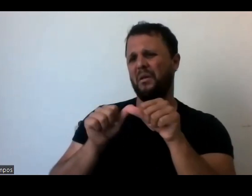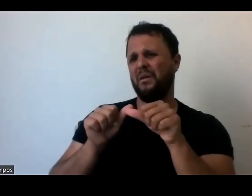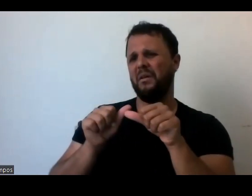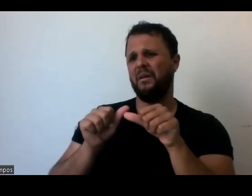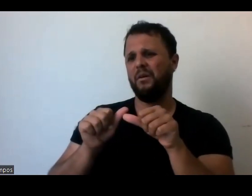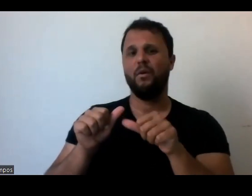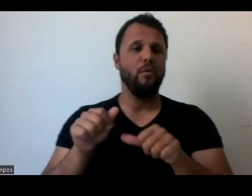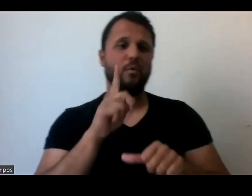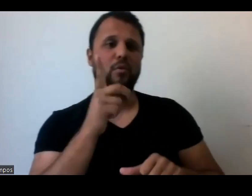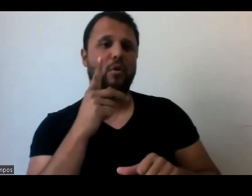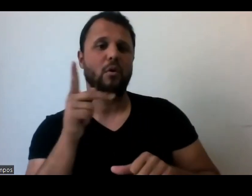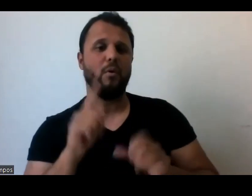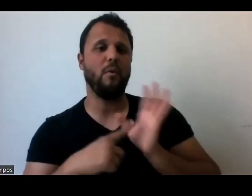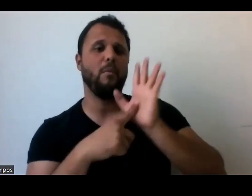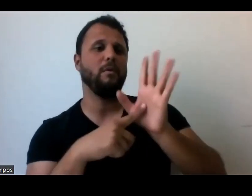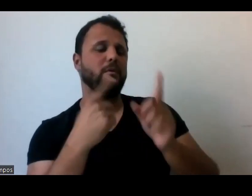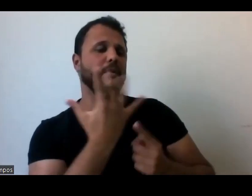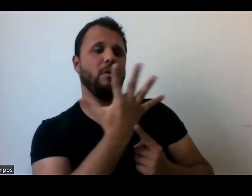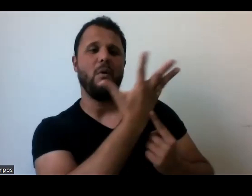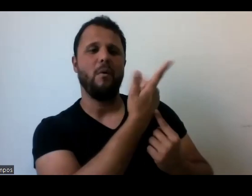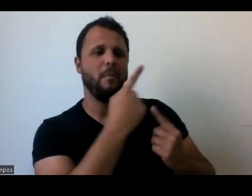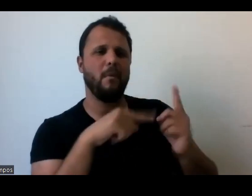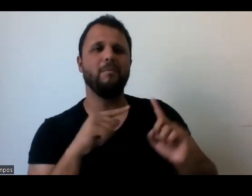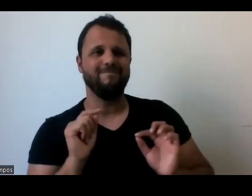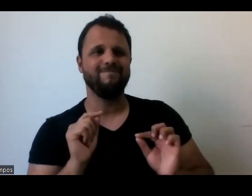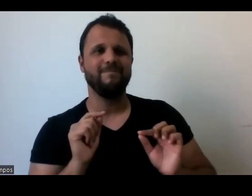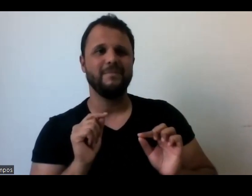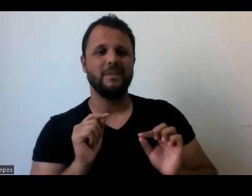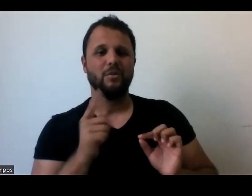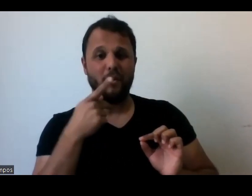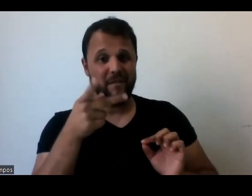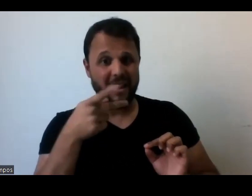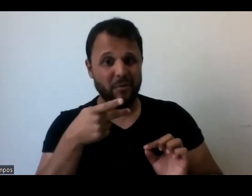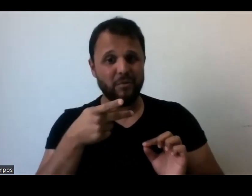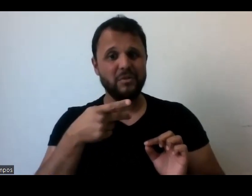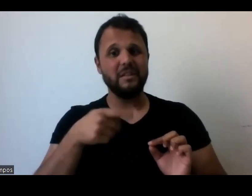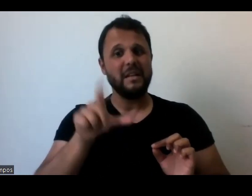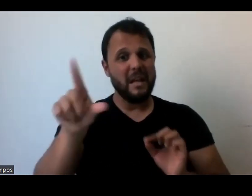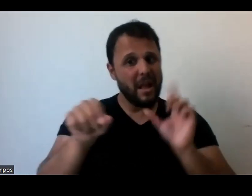olha, aqui não é uma senhora, era não sei o Não, questões de criação de escolha tradutória. Então,